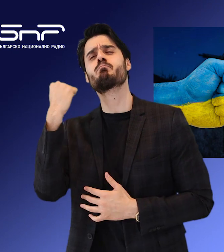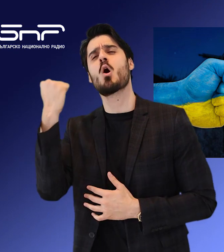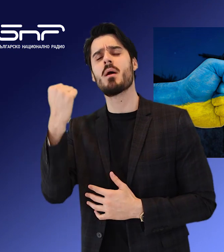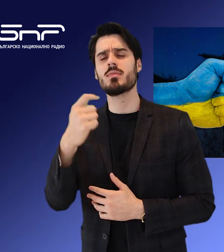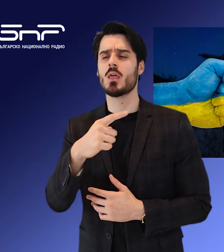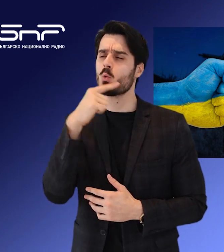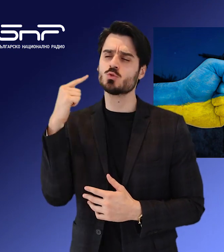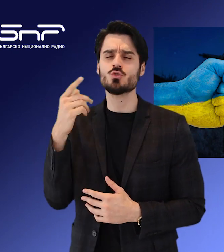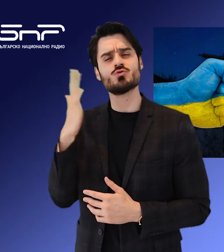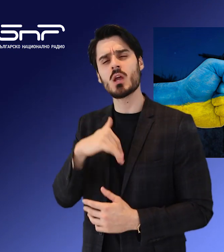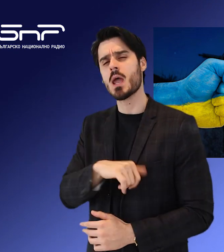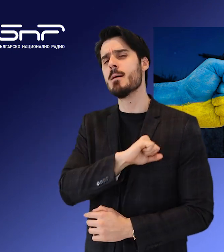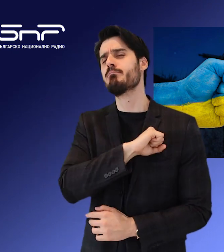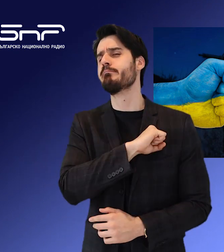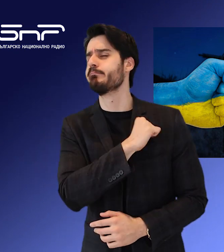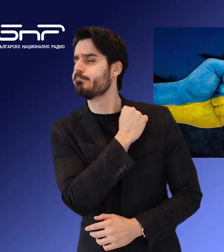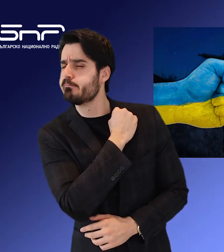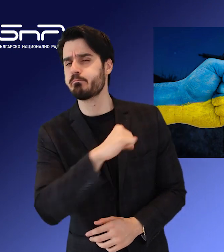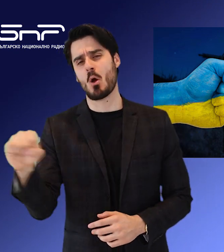руските нашественици е само въпрос на време.